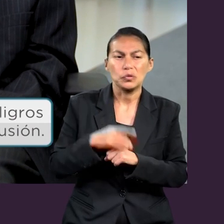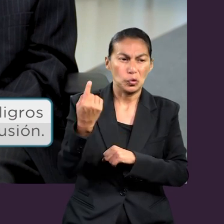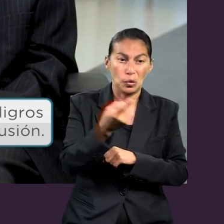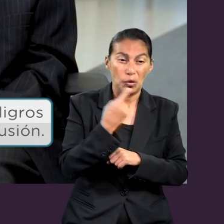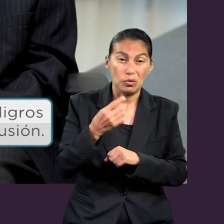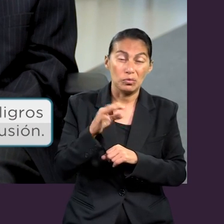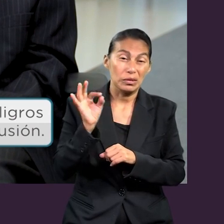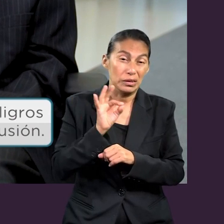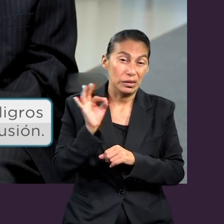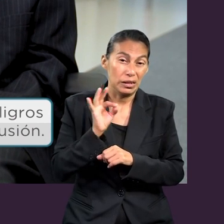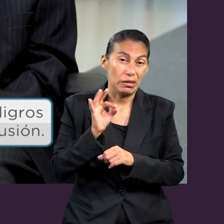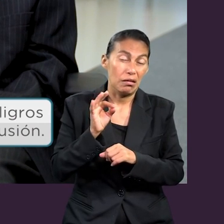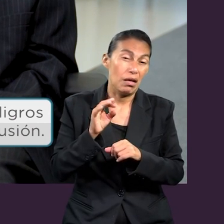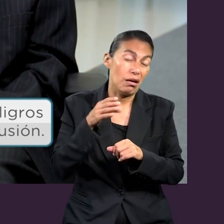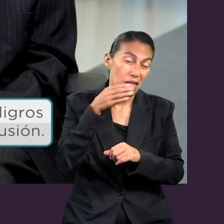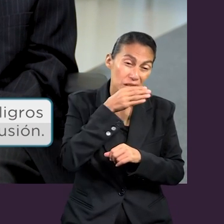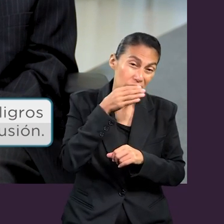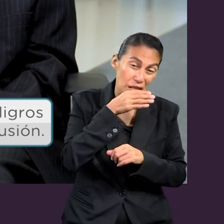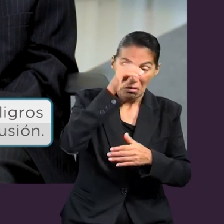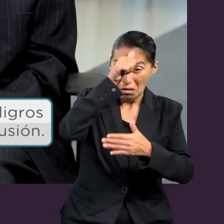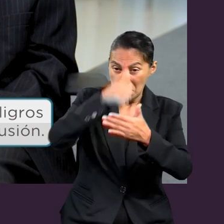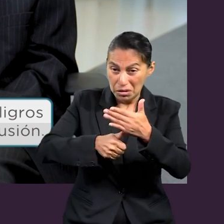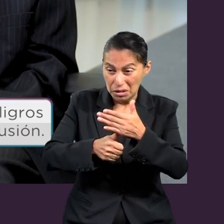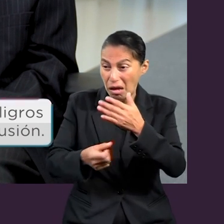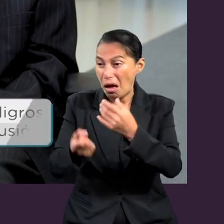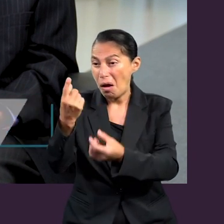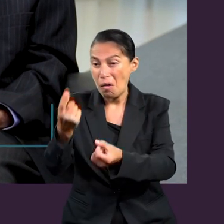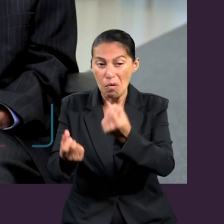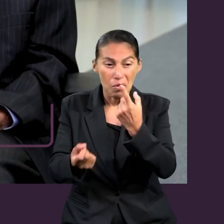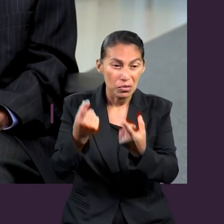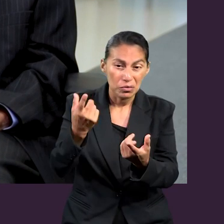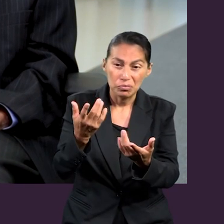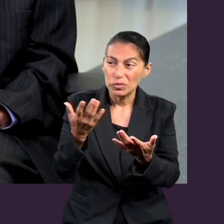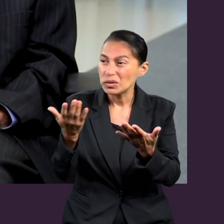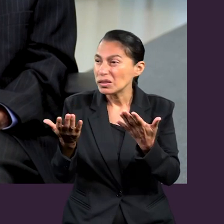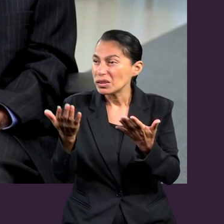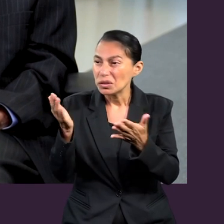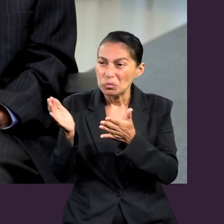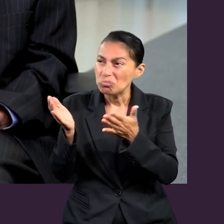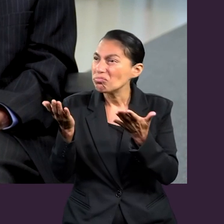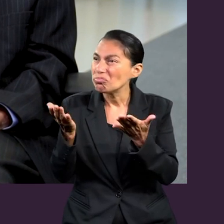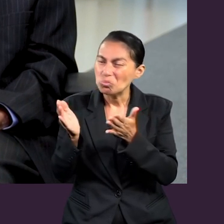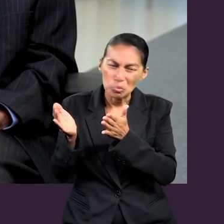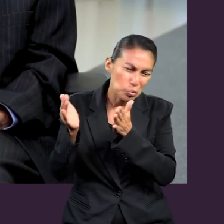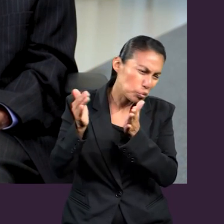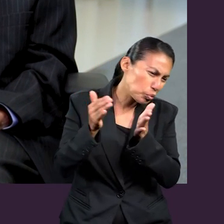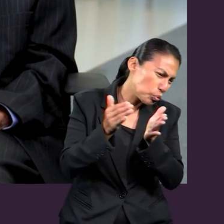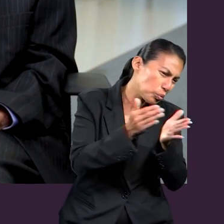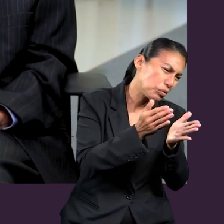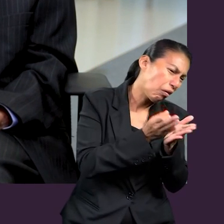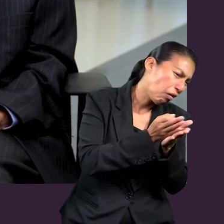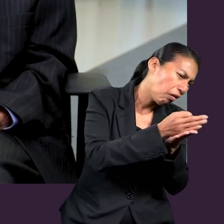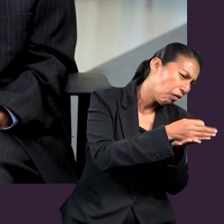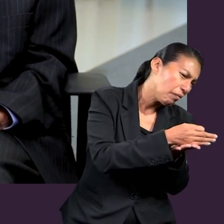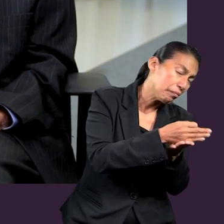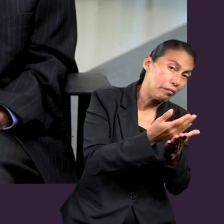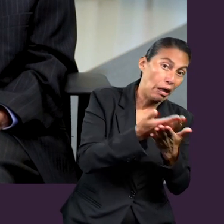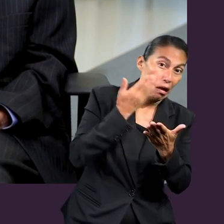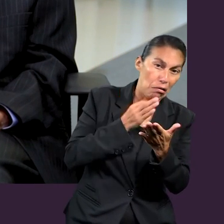terminado todavía. Hay muchos cristianos adventistas que han tomado senderos muy distintos a los que antes